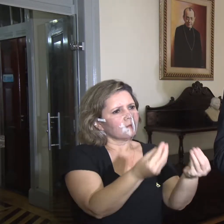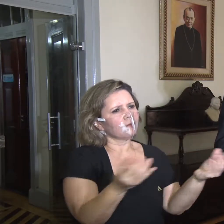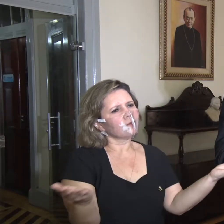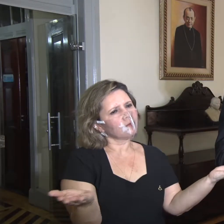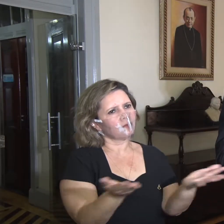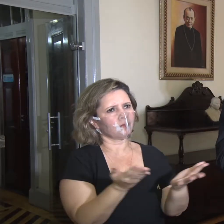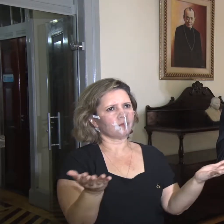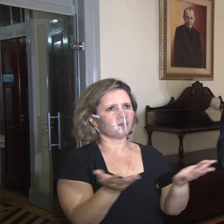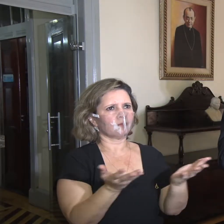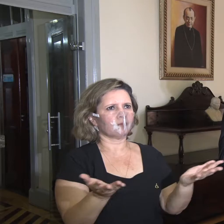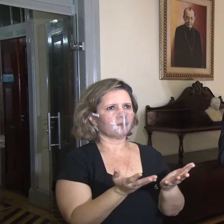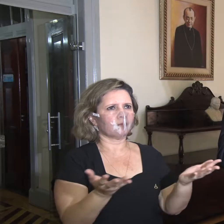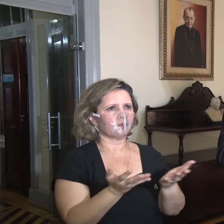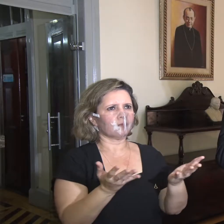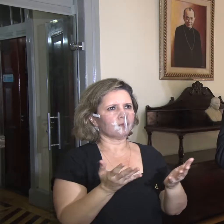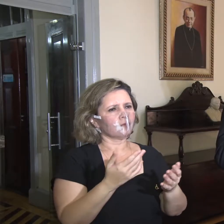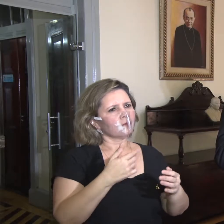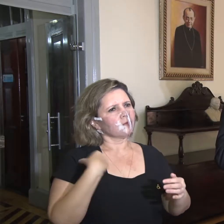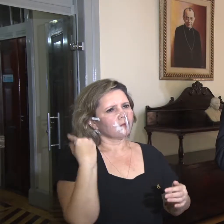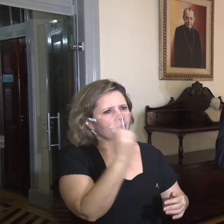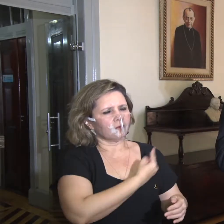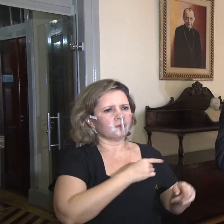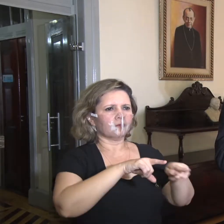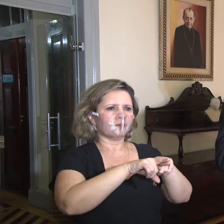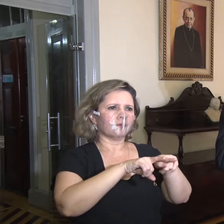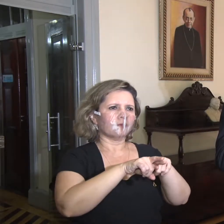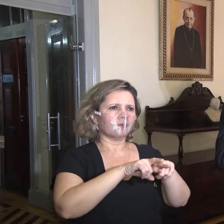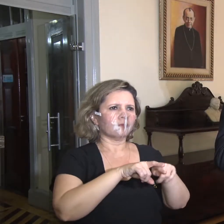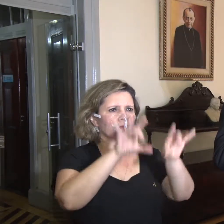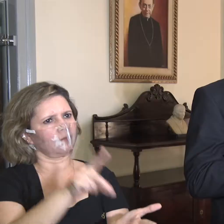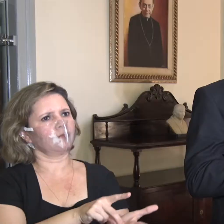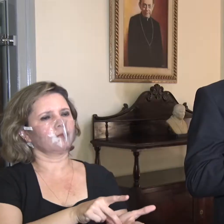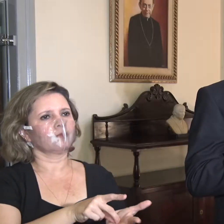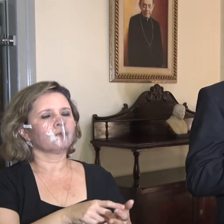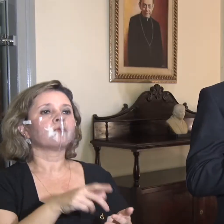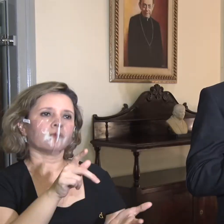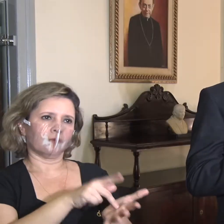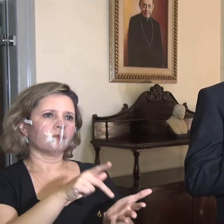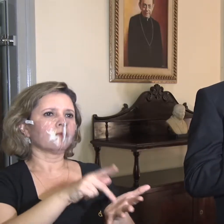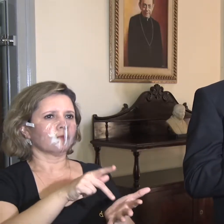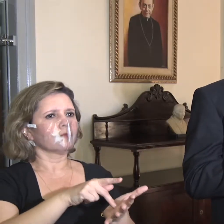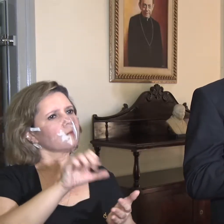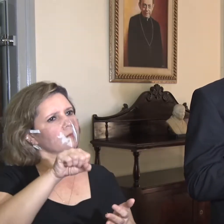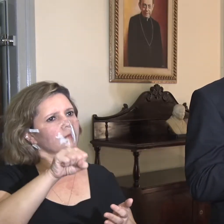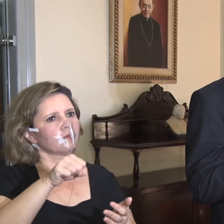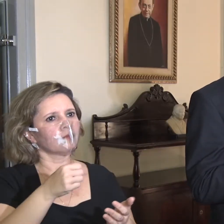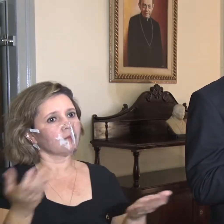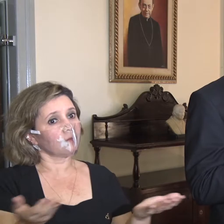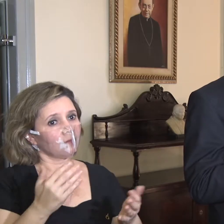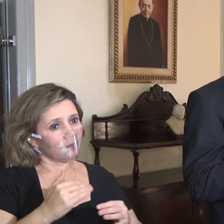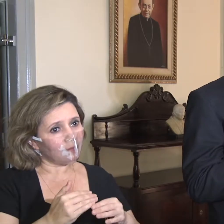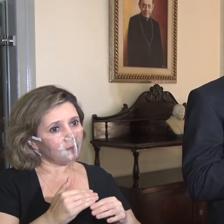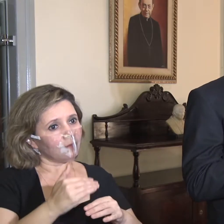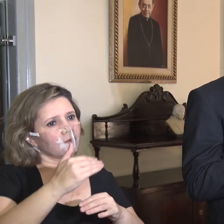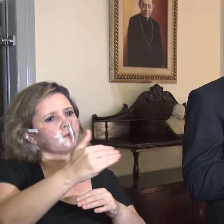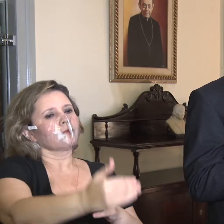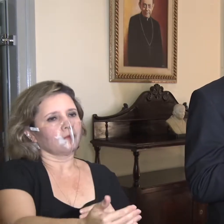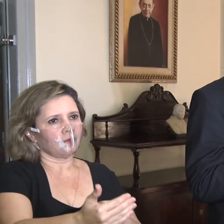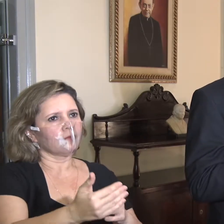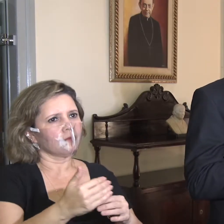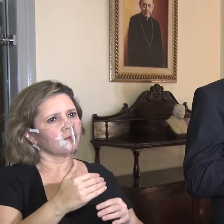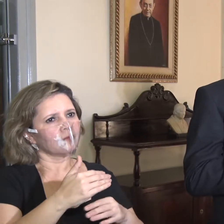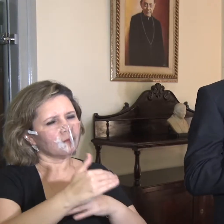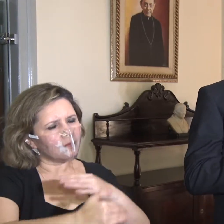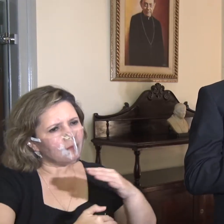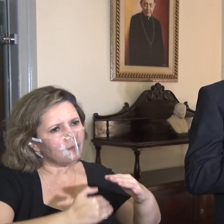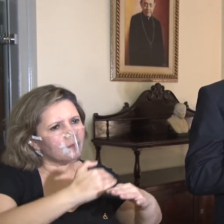momento para os nossos irmãos, especialmente no dia de hoje. É um passo a mais. Nós já nos preocupamos muito com a questão